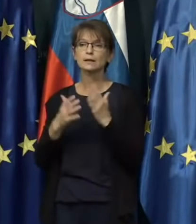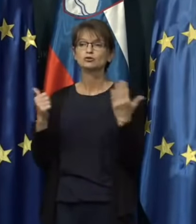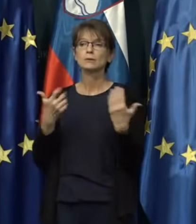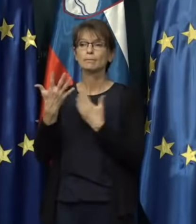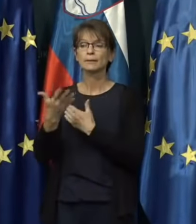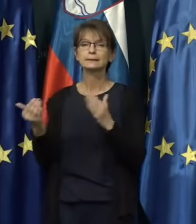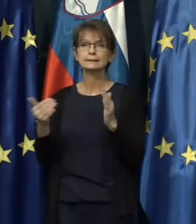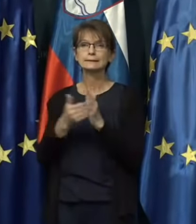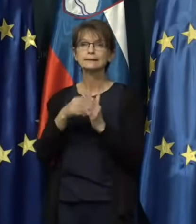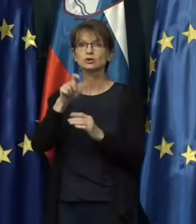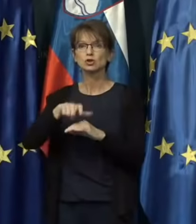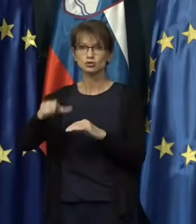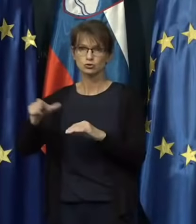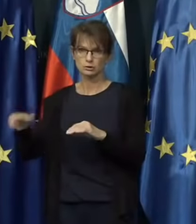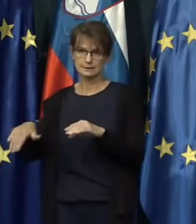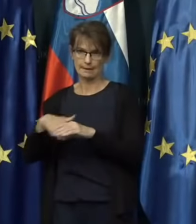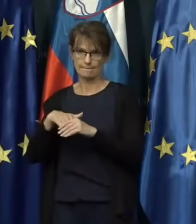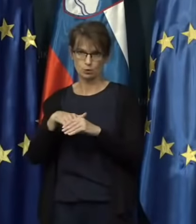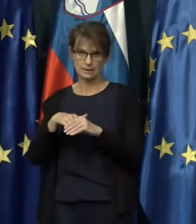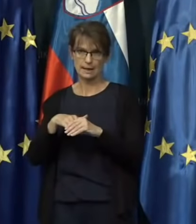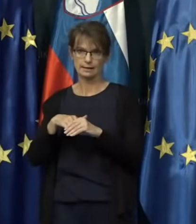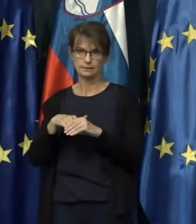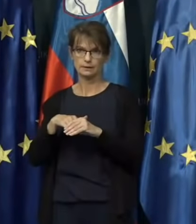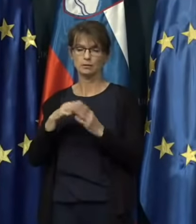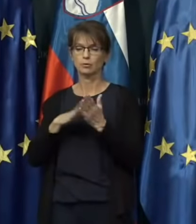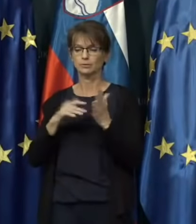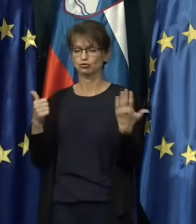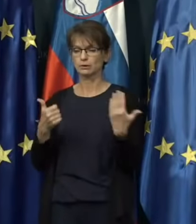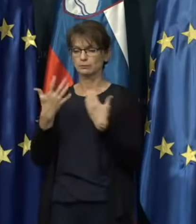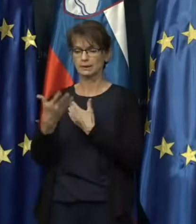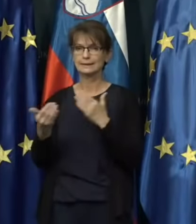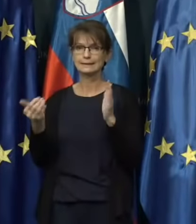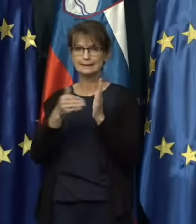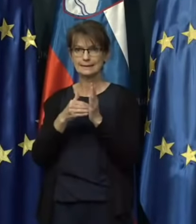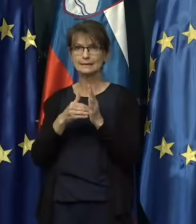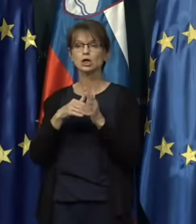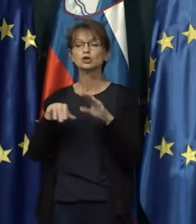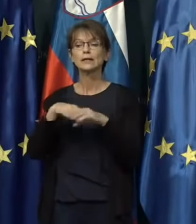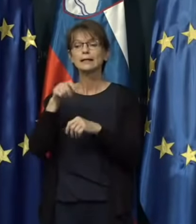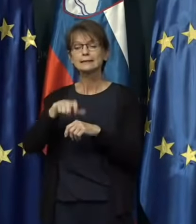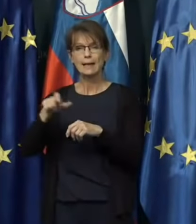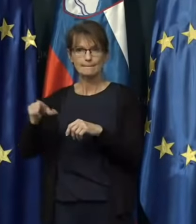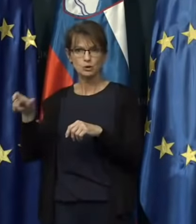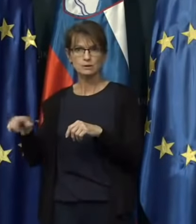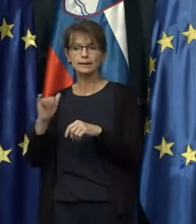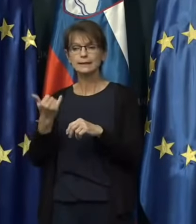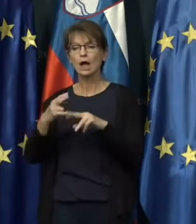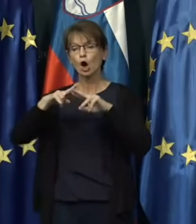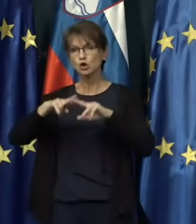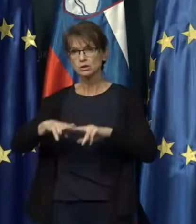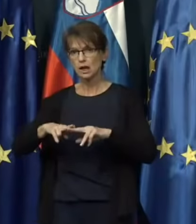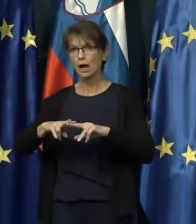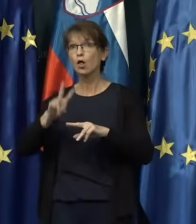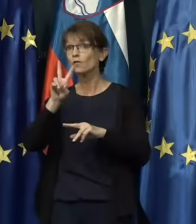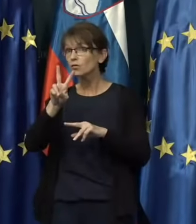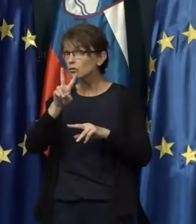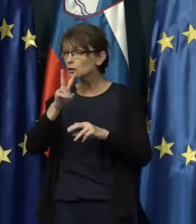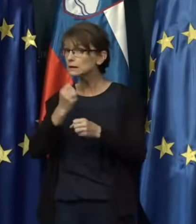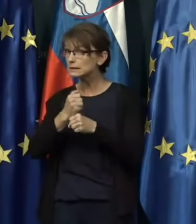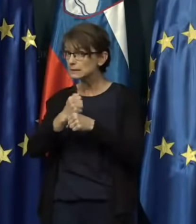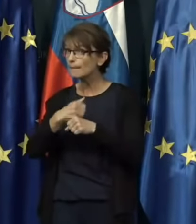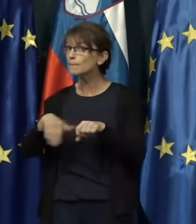tisoč zaposlenih. To pomeni, že 56 tisoč zaposlenih je ostalo v zaposlitvi,